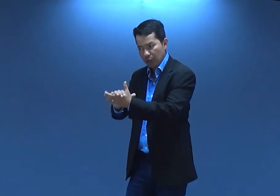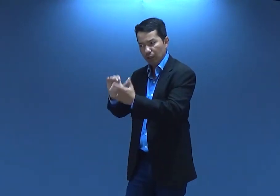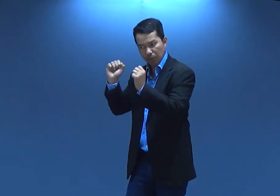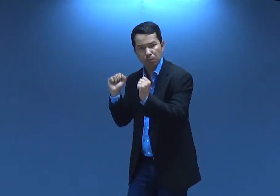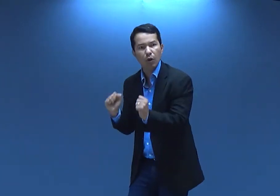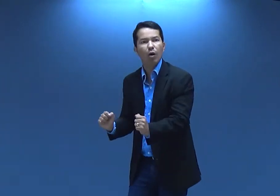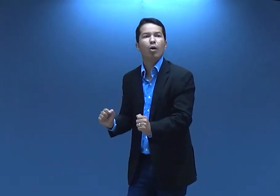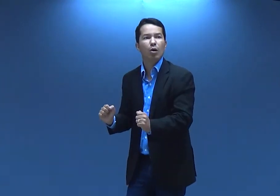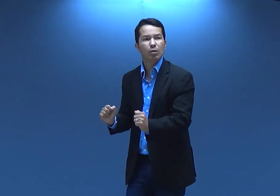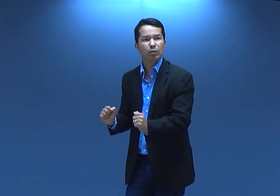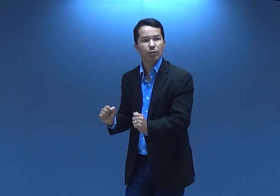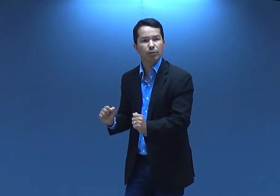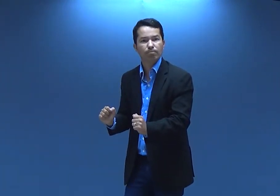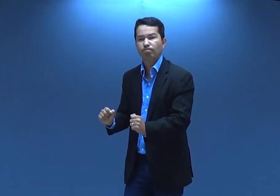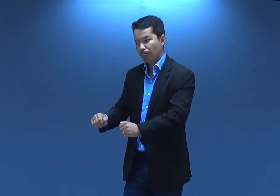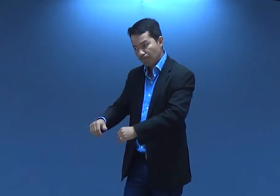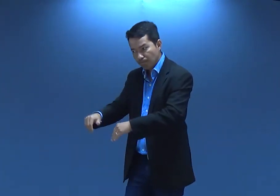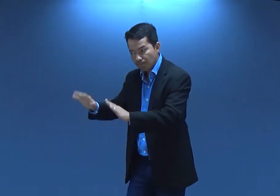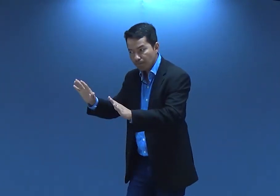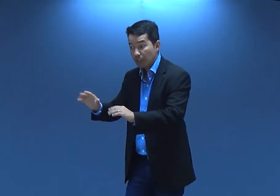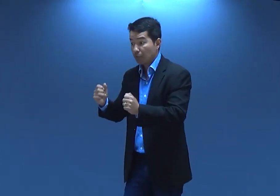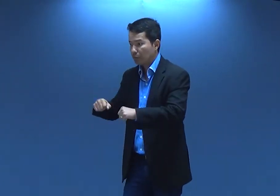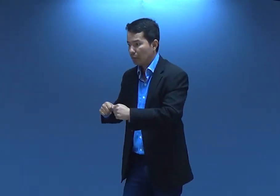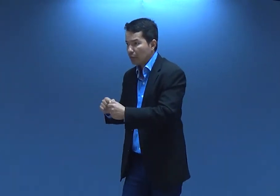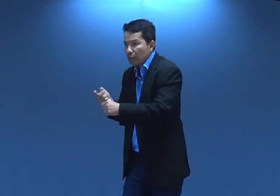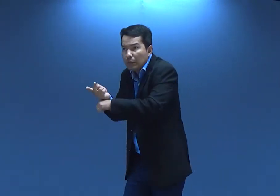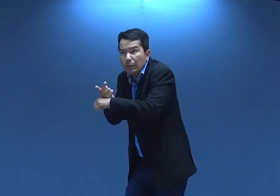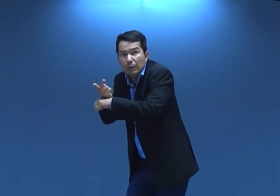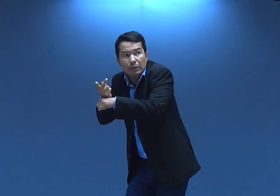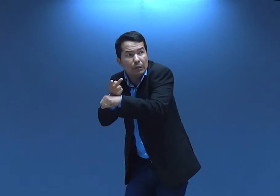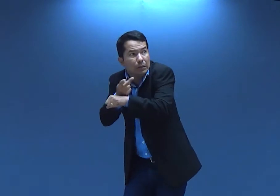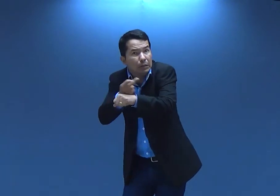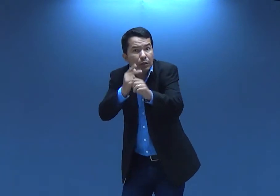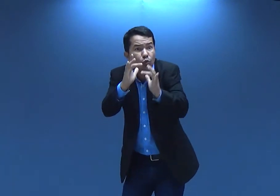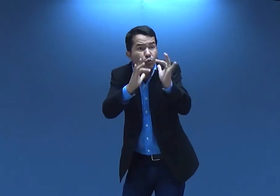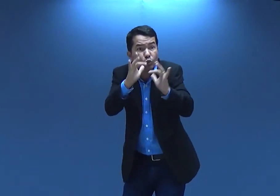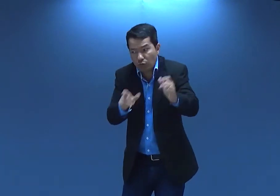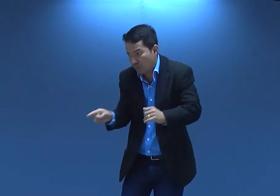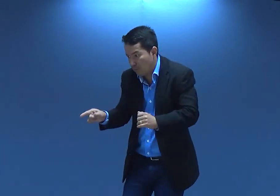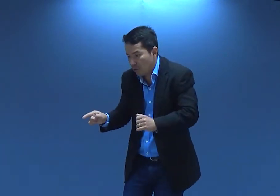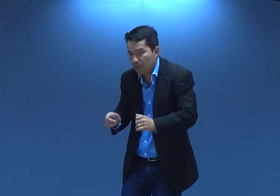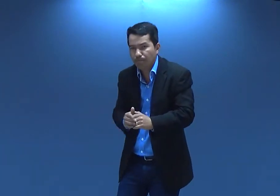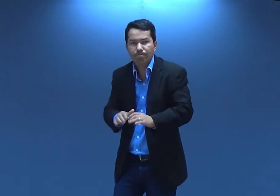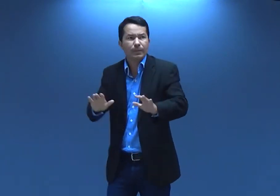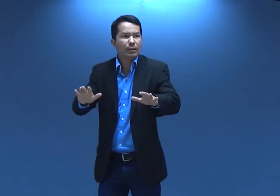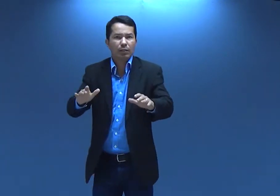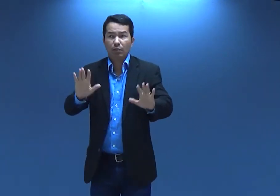você pode já casar, né? Então, vai procurar, né? Um noivo pra você.